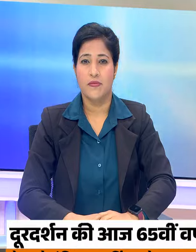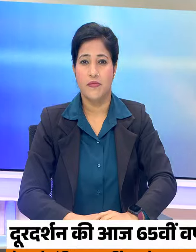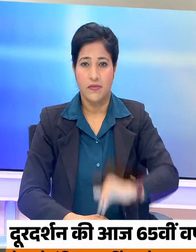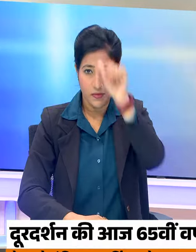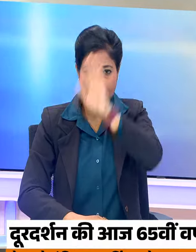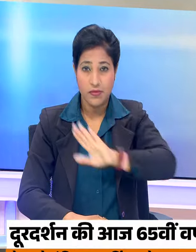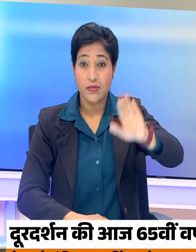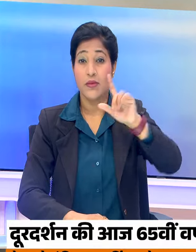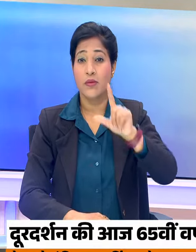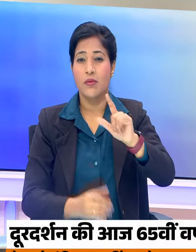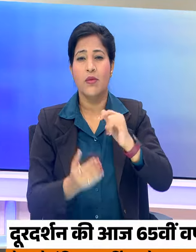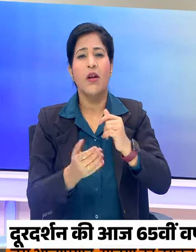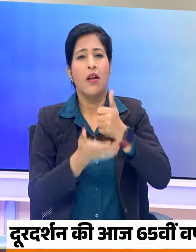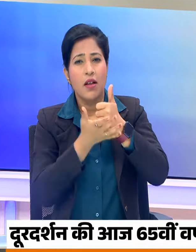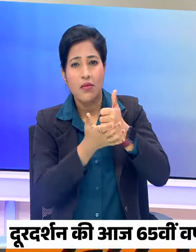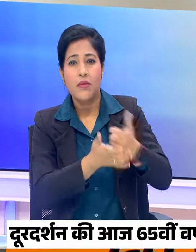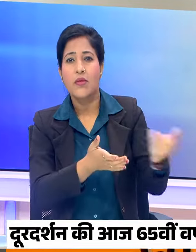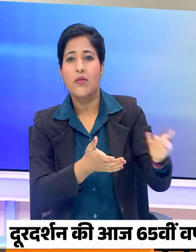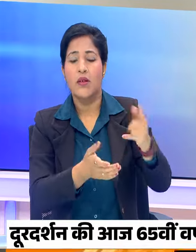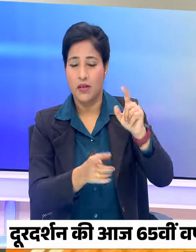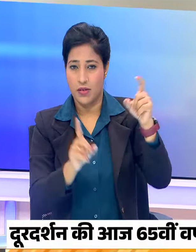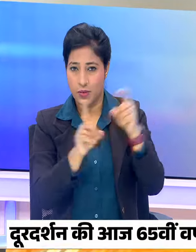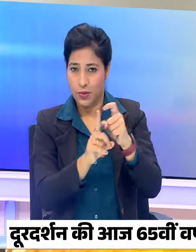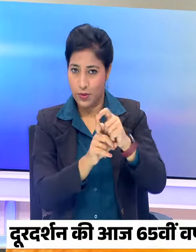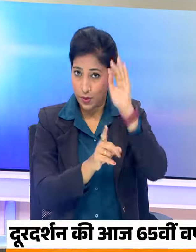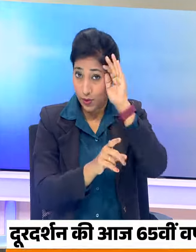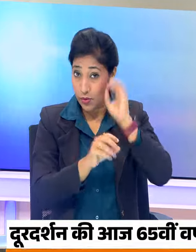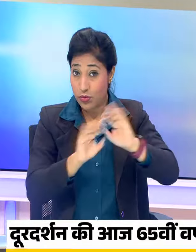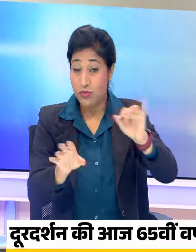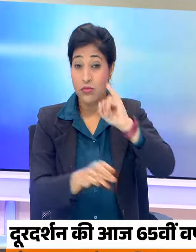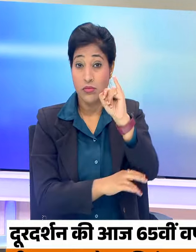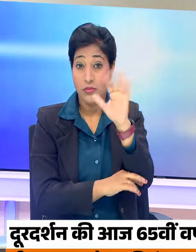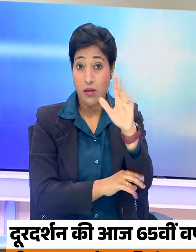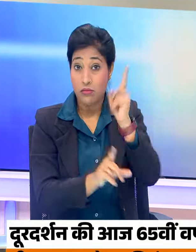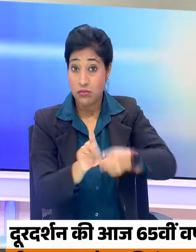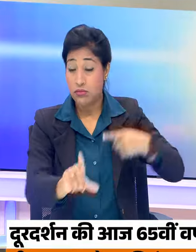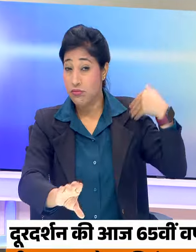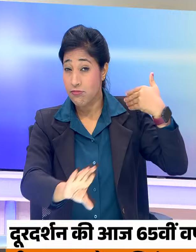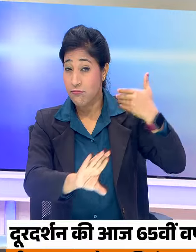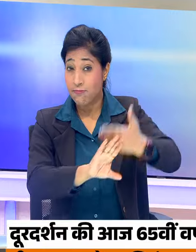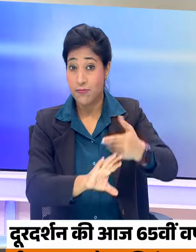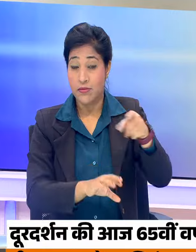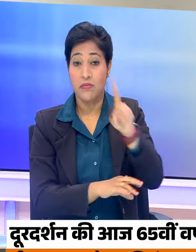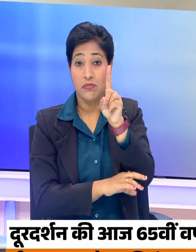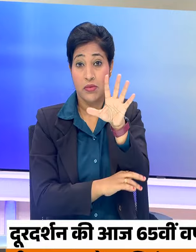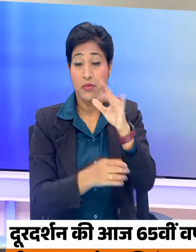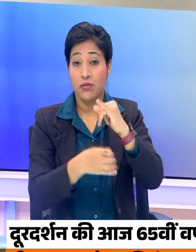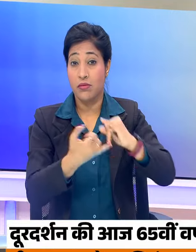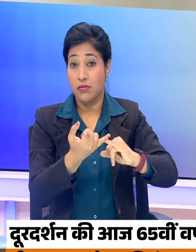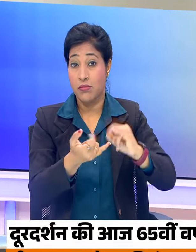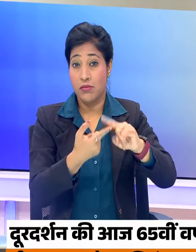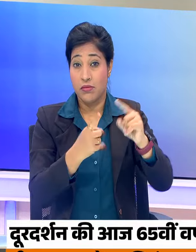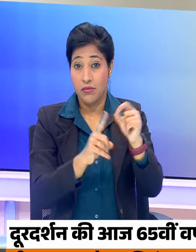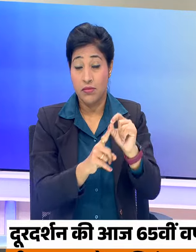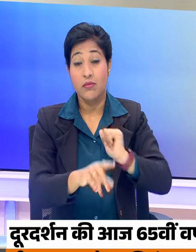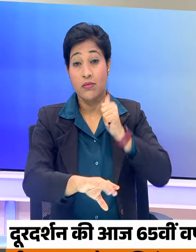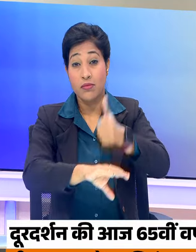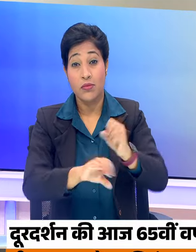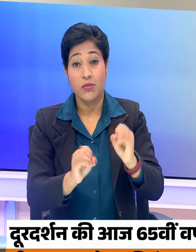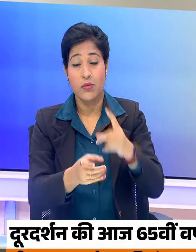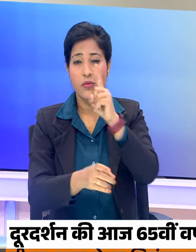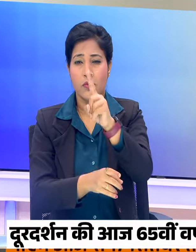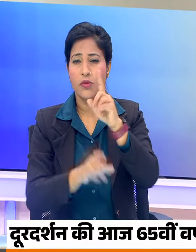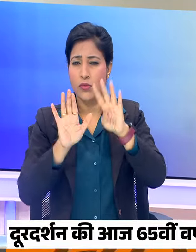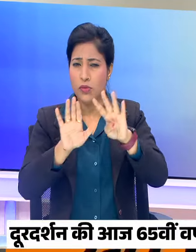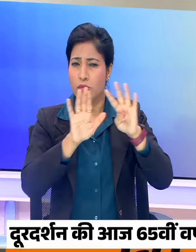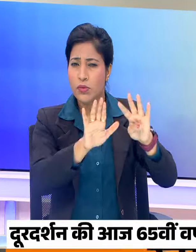देश के लोग सिवा प्रसारक दूरदेशन की आज 65 वी बर्शुगाट 15 सतंबर 1969 को शुरू हुआ दूरदेशन